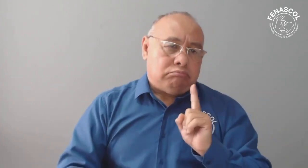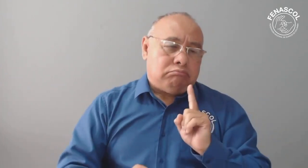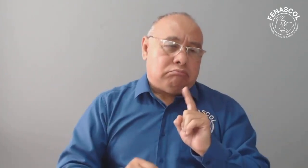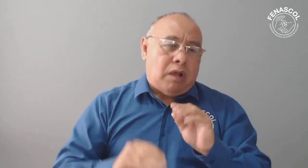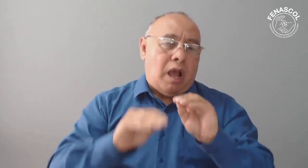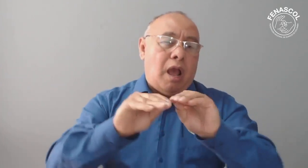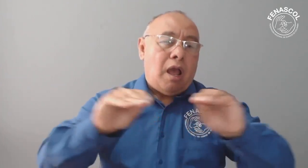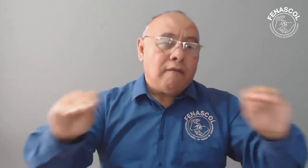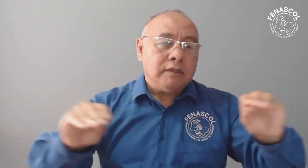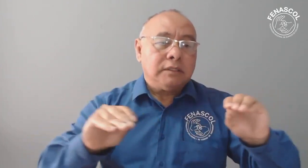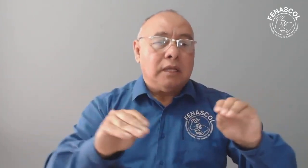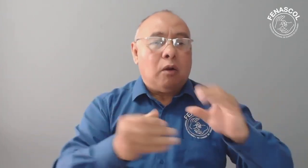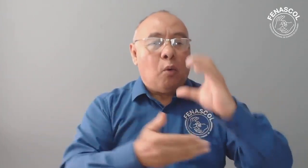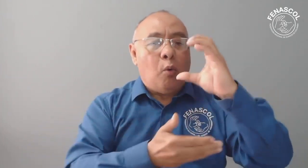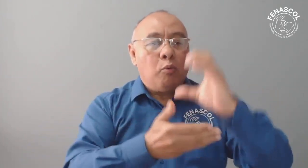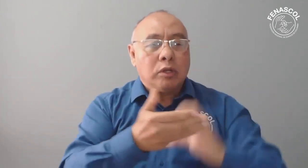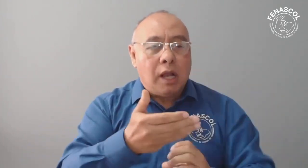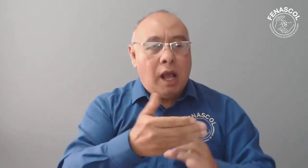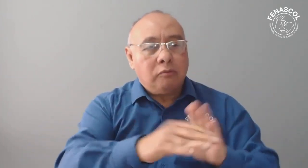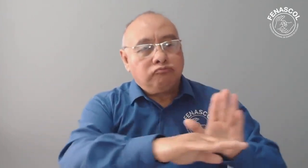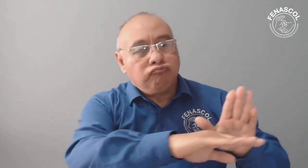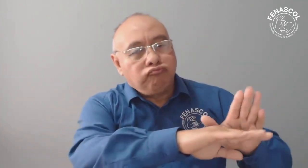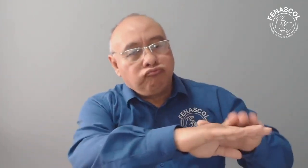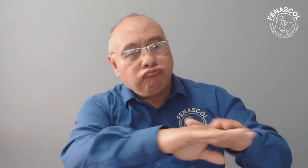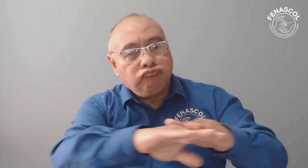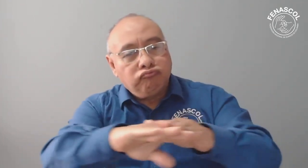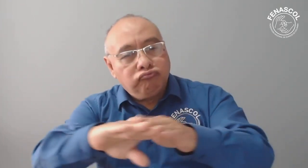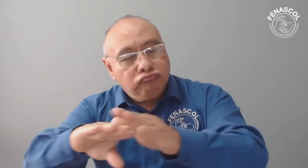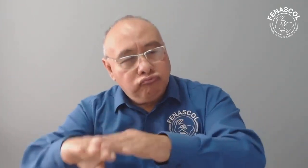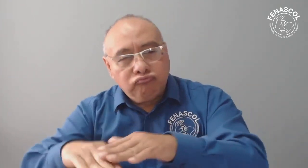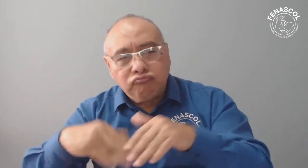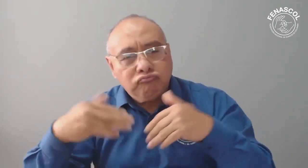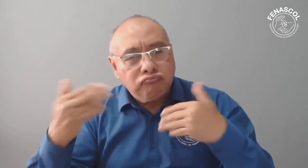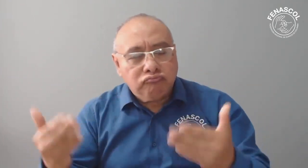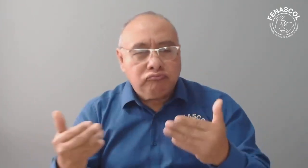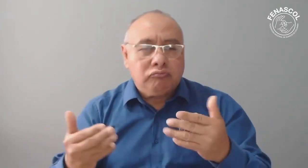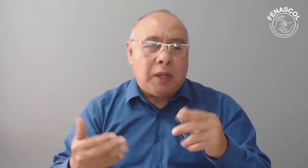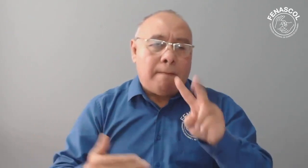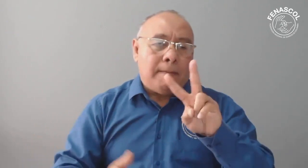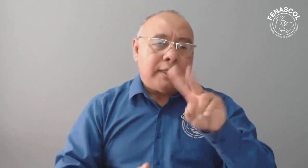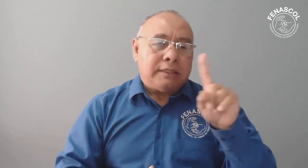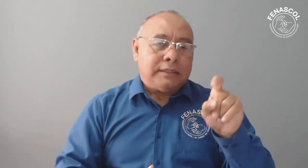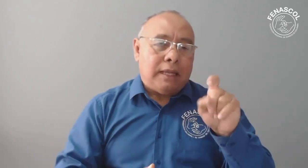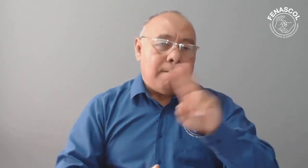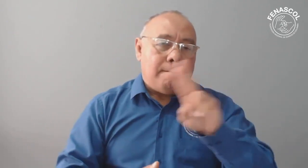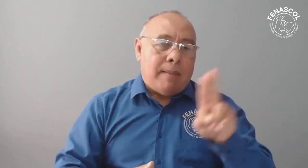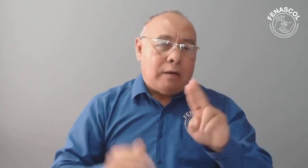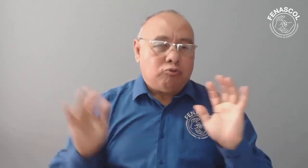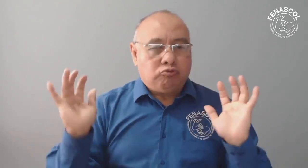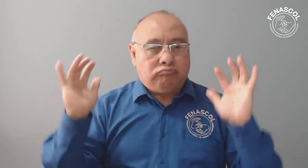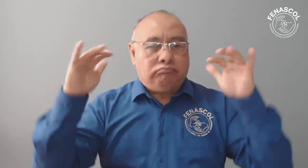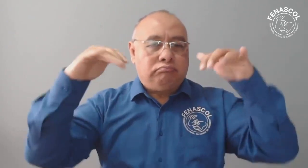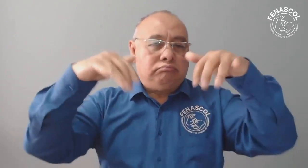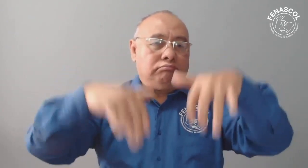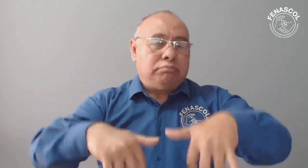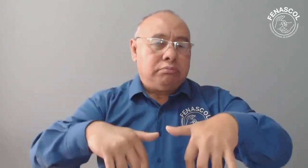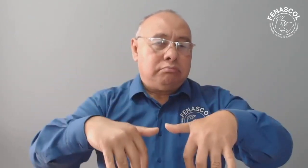documento no es una solicitud de permiso, sino un comunicado informativo de la actividad que se llevará a cabo el próximo 26 de marzo.